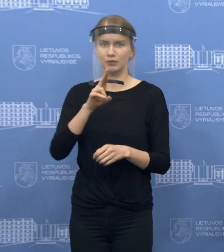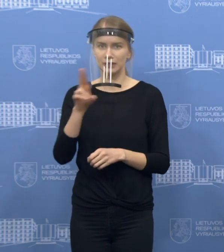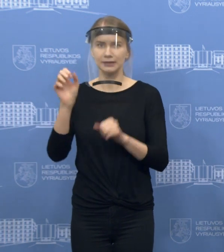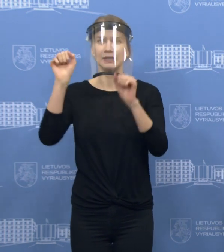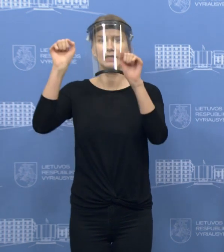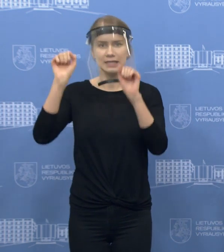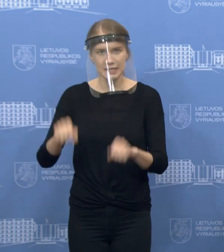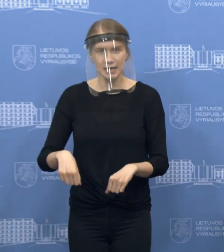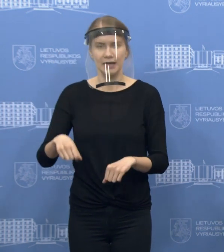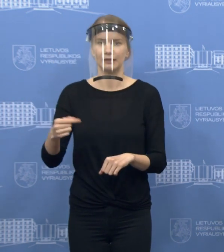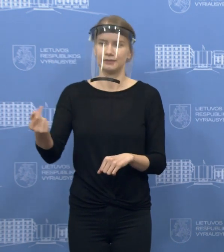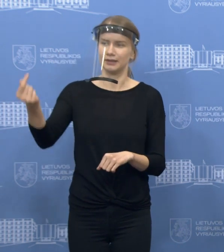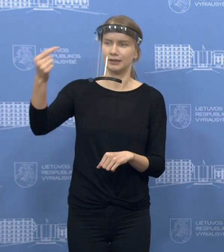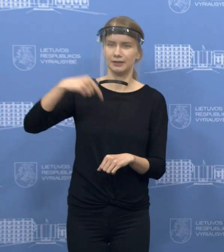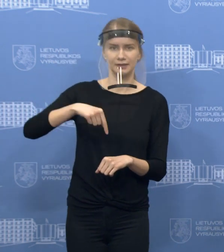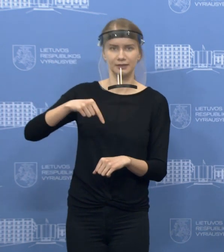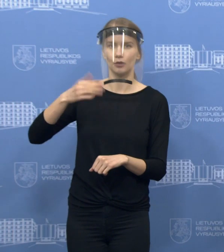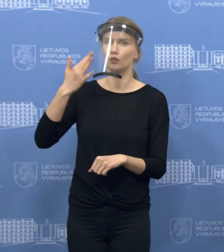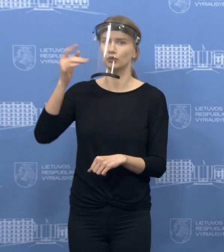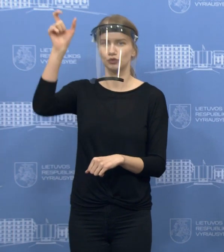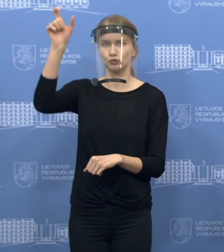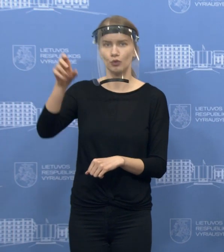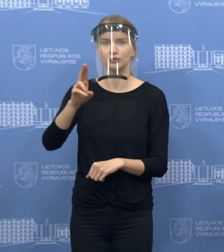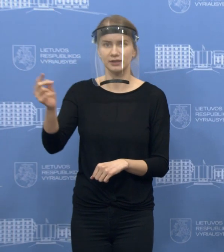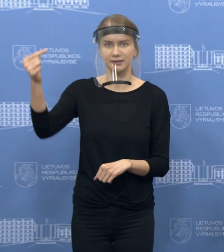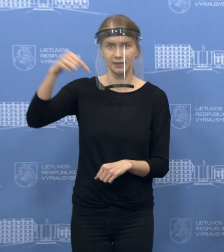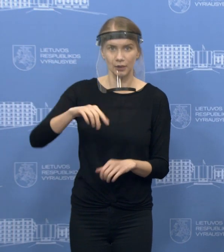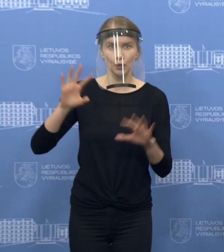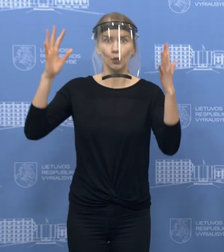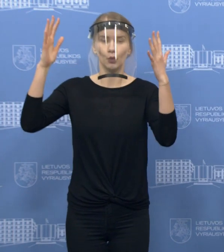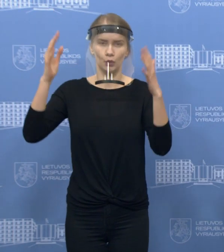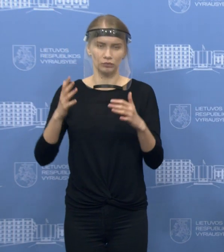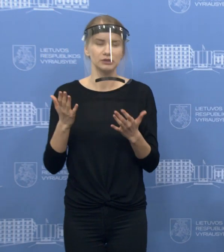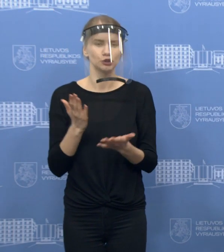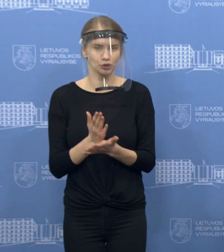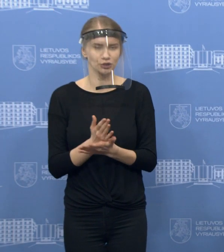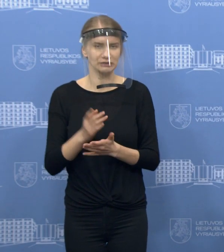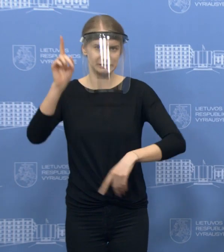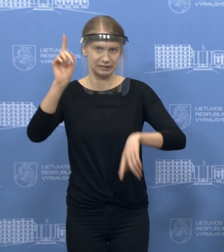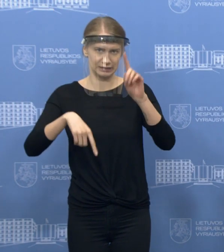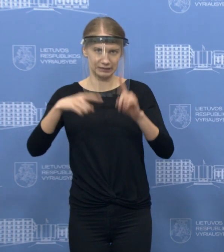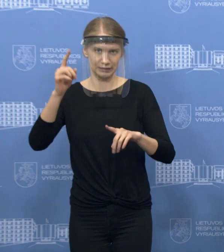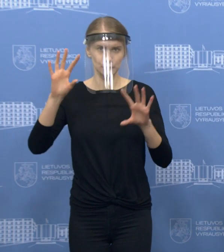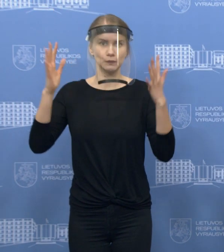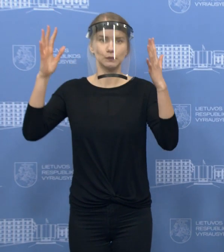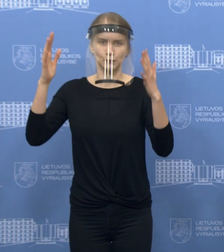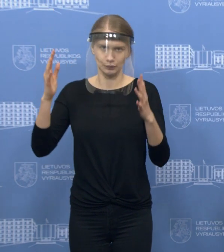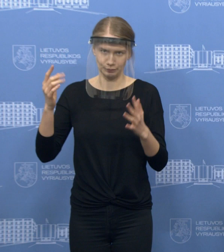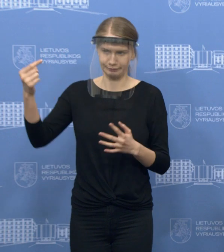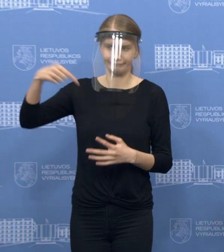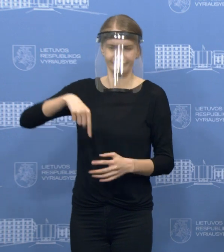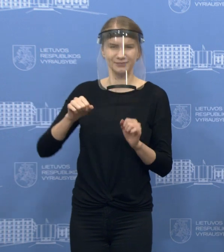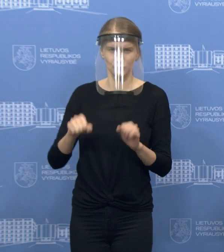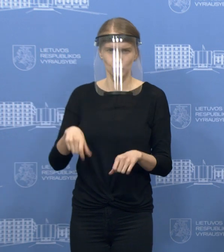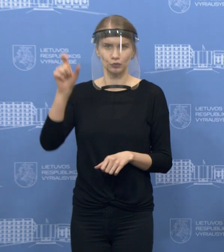kusiniečius į Lietuvos Respubliką, esant namimatytojams aplinkybėms tokių aplinkybių turėjome, tokius sprendimus priminėjome. Taip pat vyriausybė priminėjęs